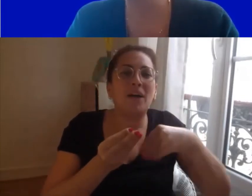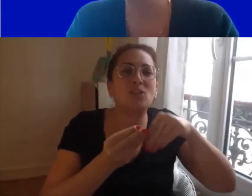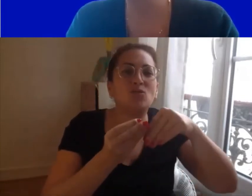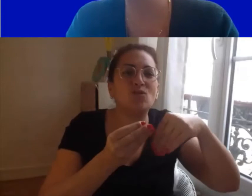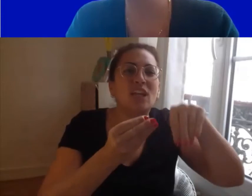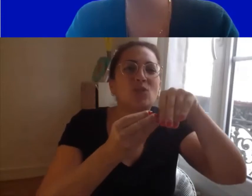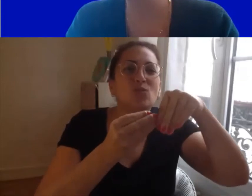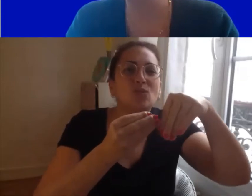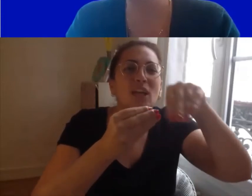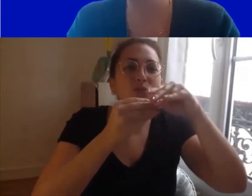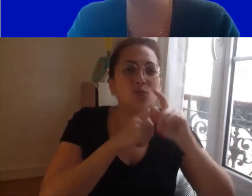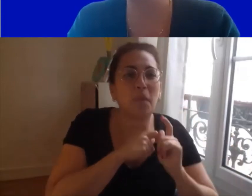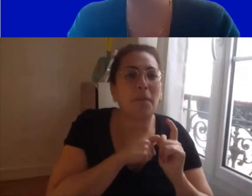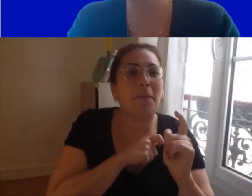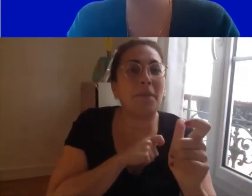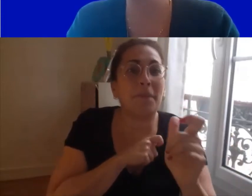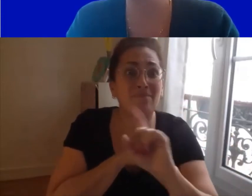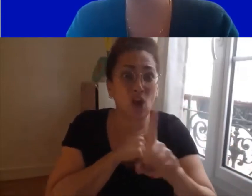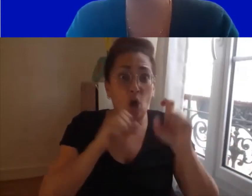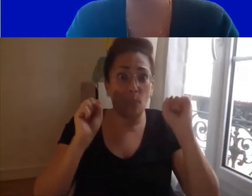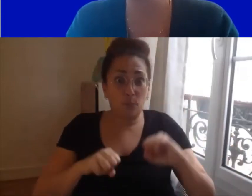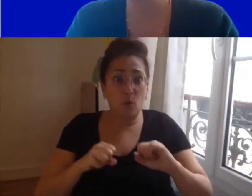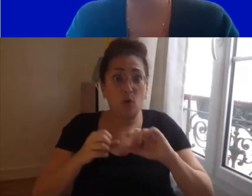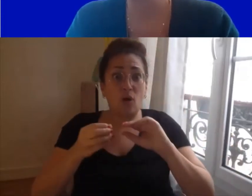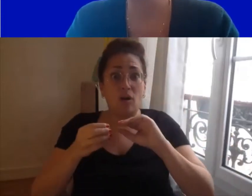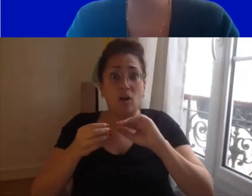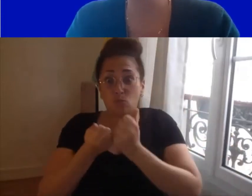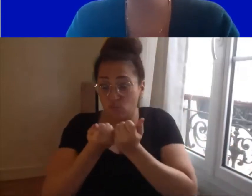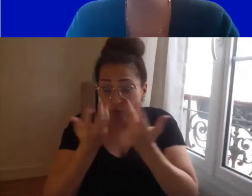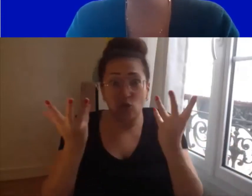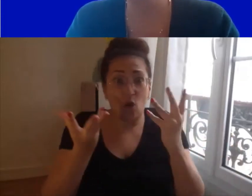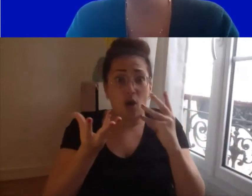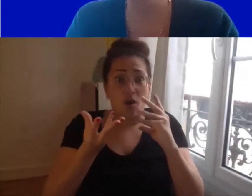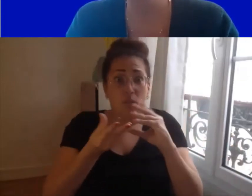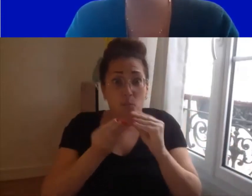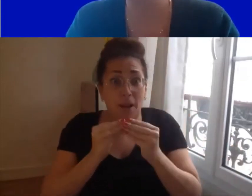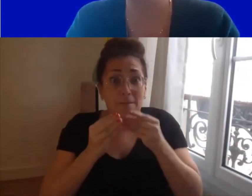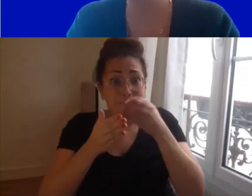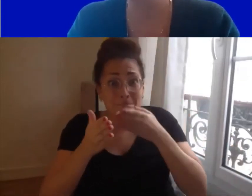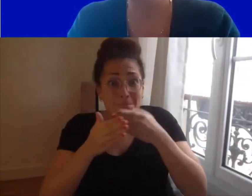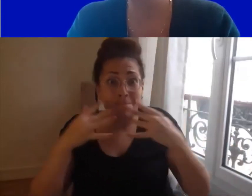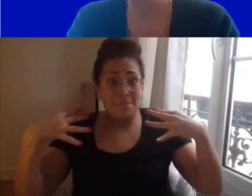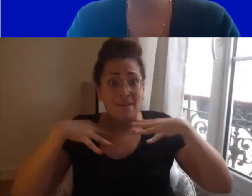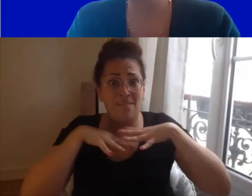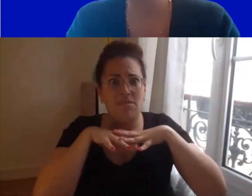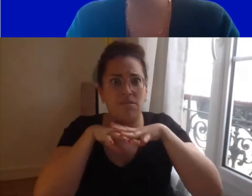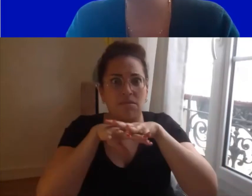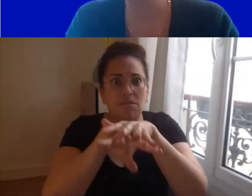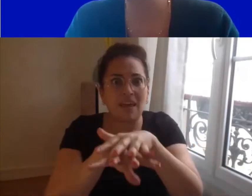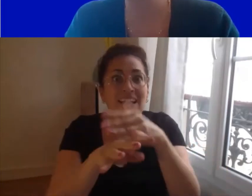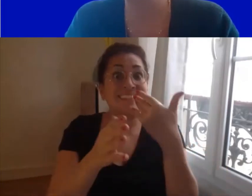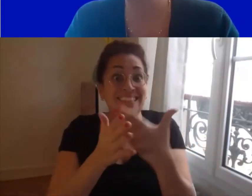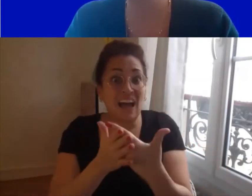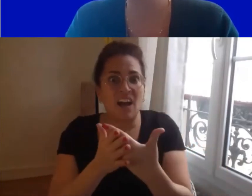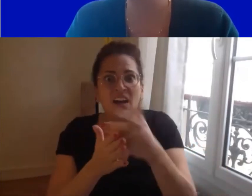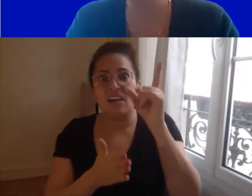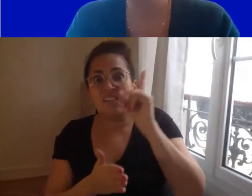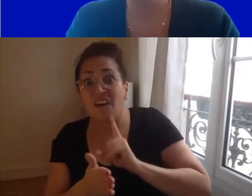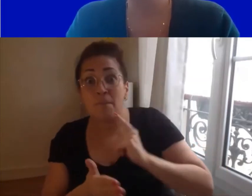en particulier sur le champ du handicap et particulièrement pour les femmes en situation de handicap quelque chose qui nous faut appréhender et grâce à la recherche